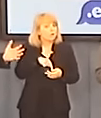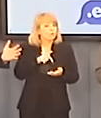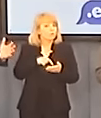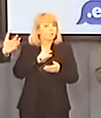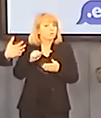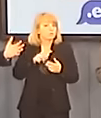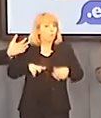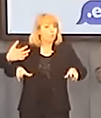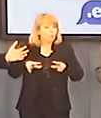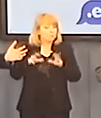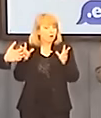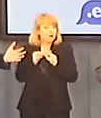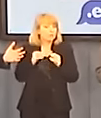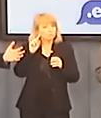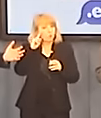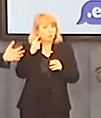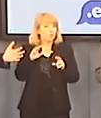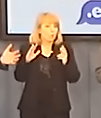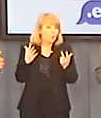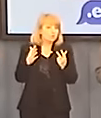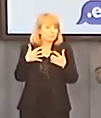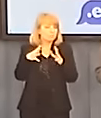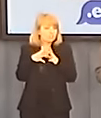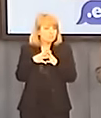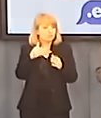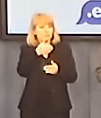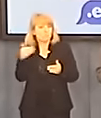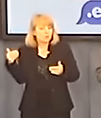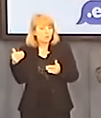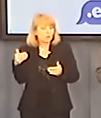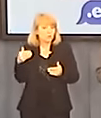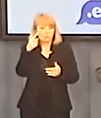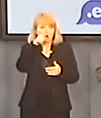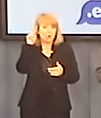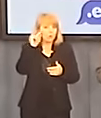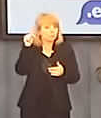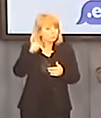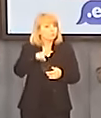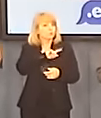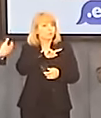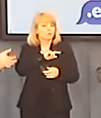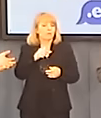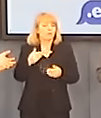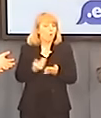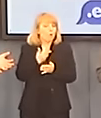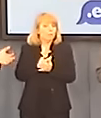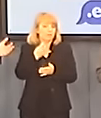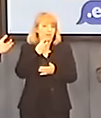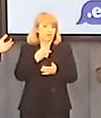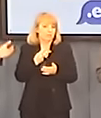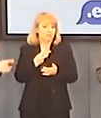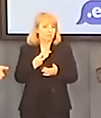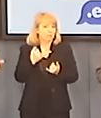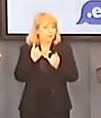rodzinami to pewnie będzie 8, 10 milionów ludzi i to też jest wskazówka dla nas. Im więcej u nas będzie